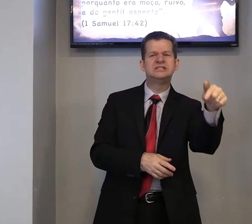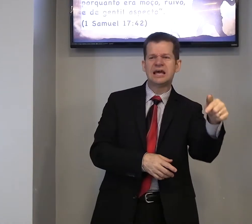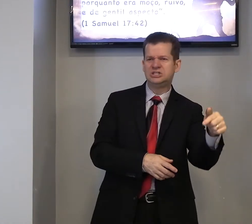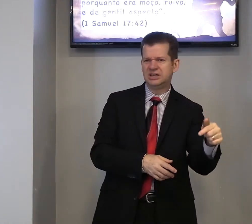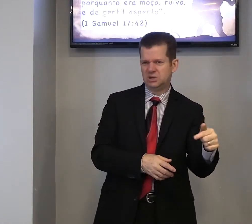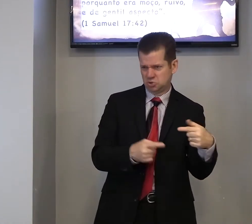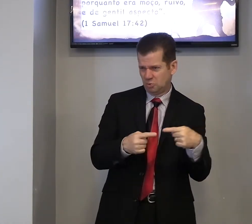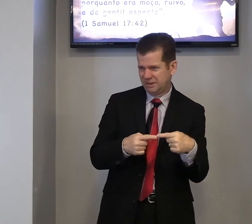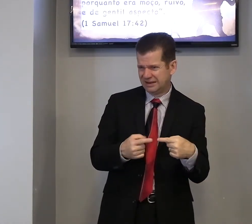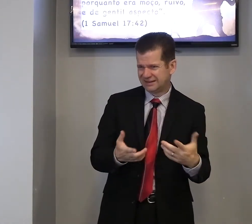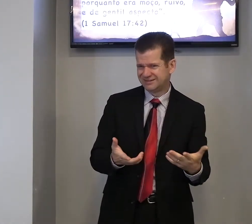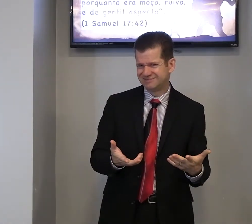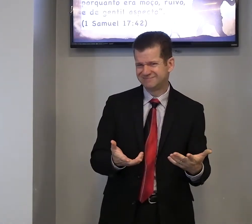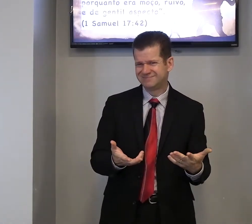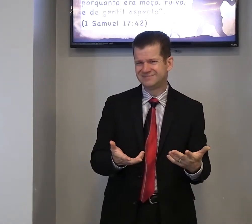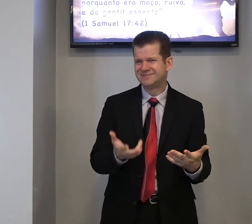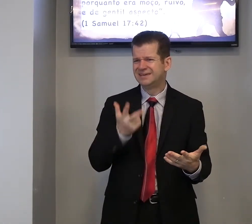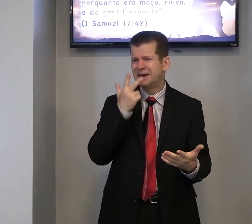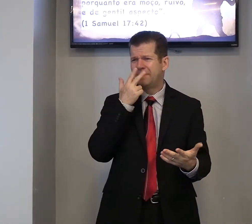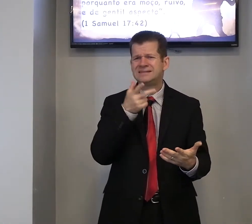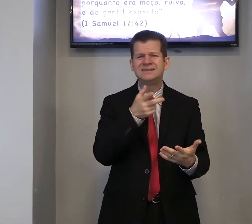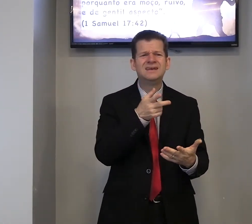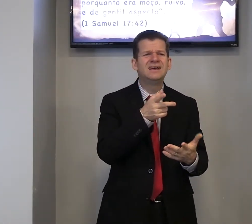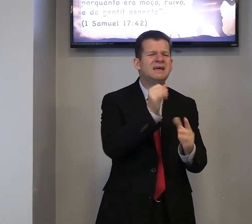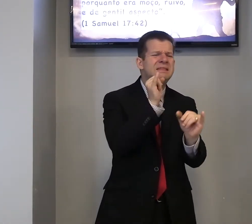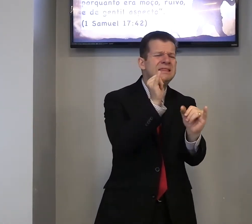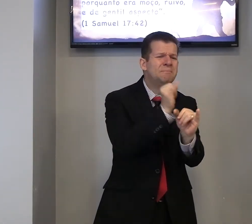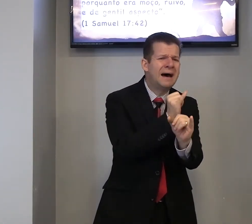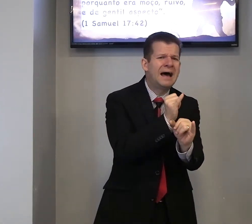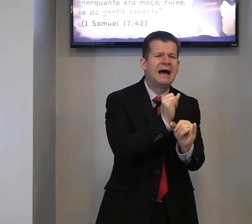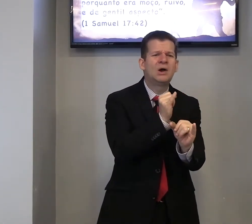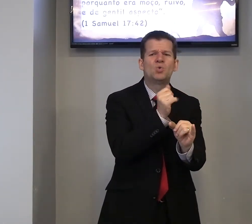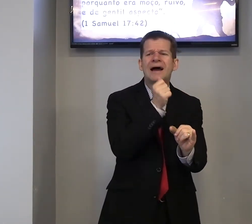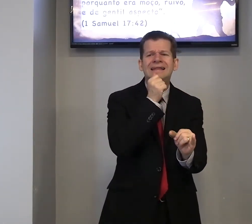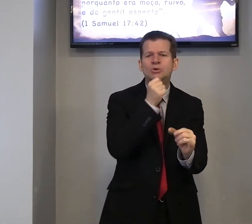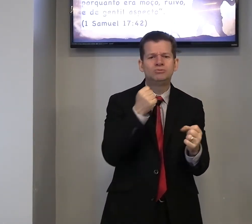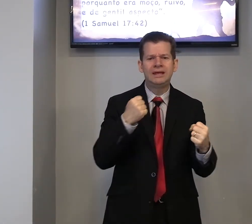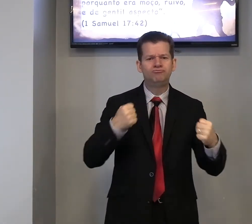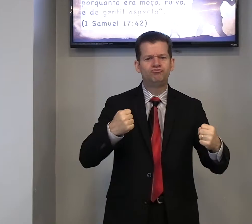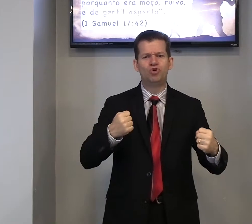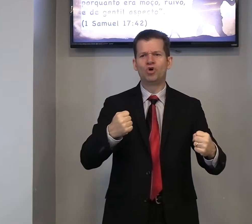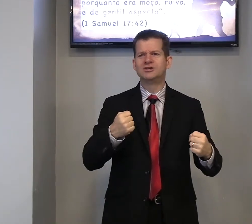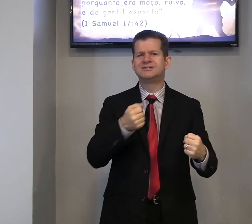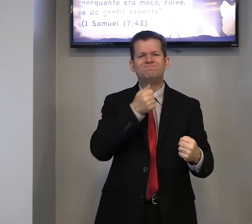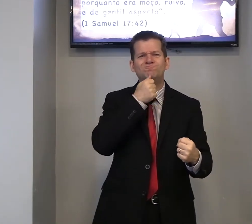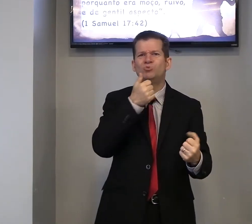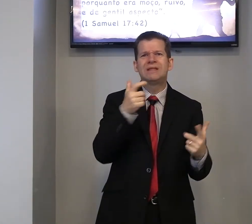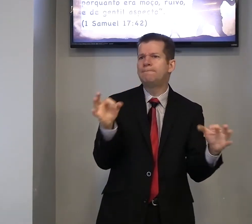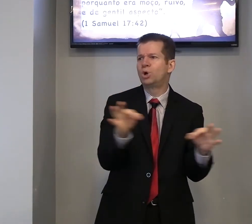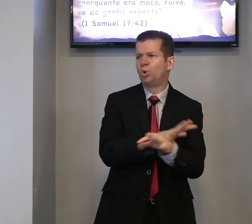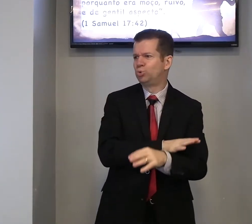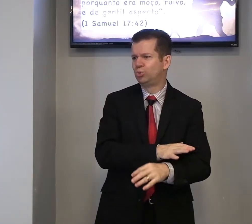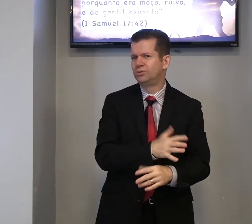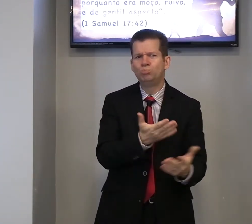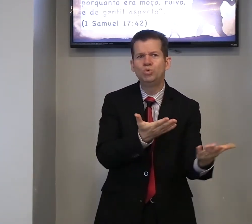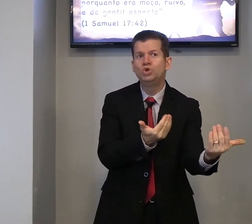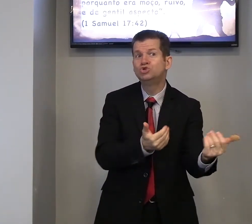17 anos, combina? parece marro, ainda não tem força, não está pronto, muito